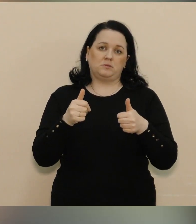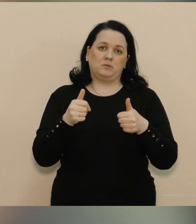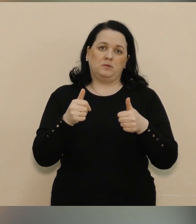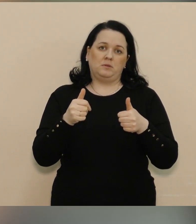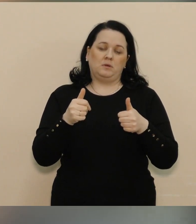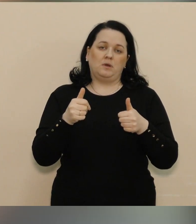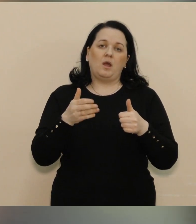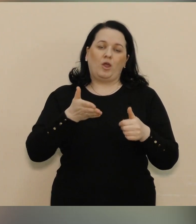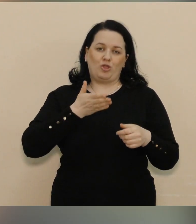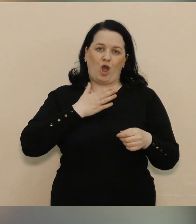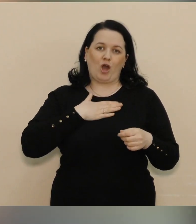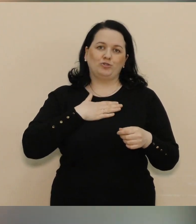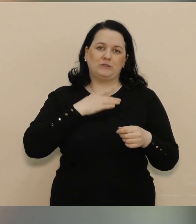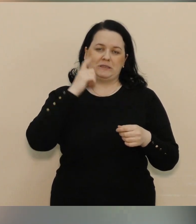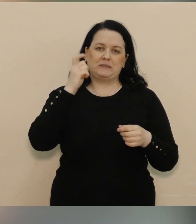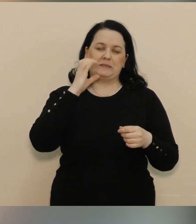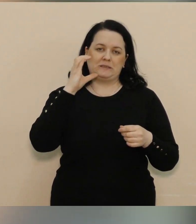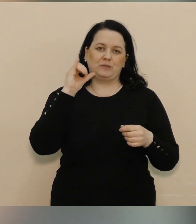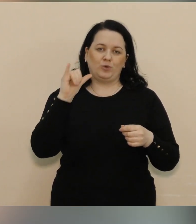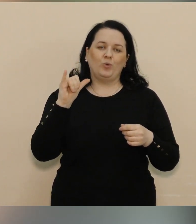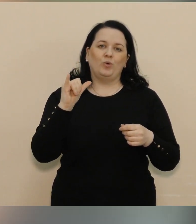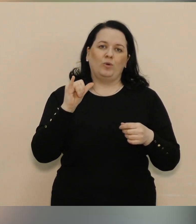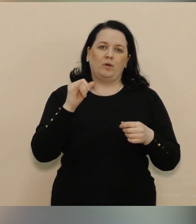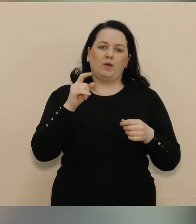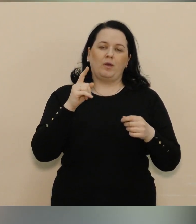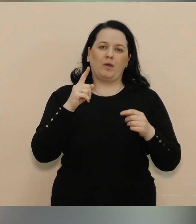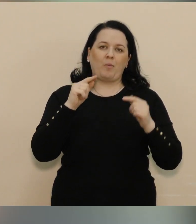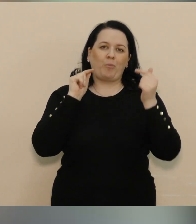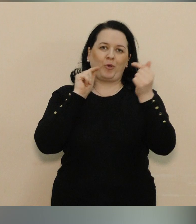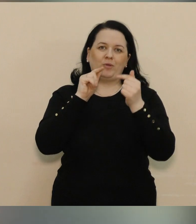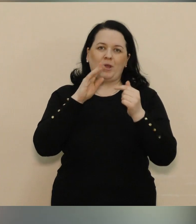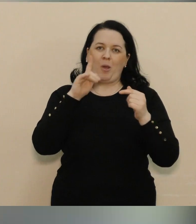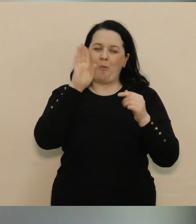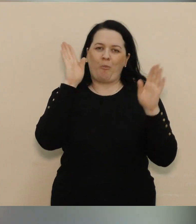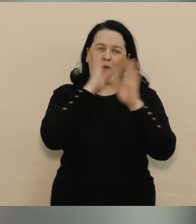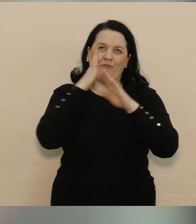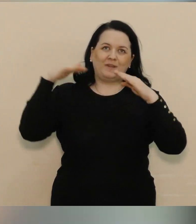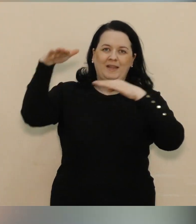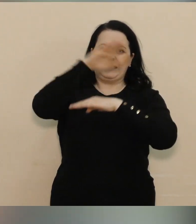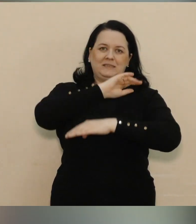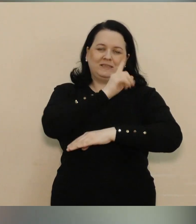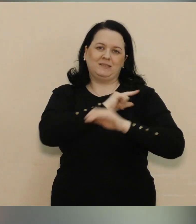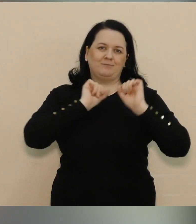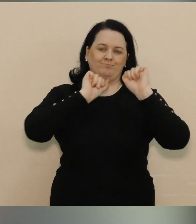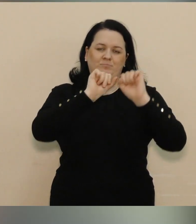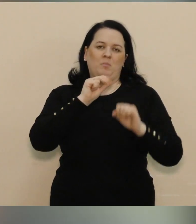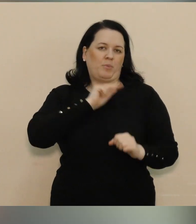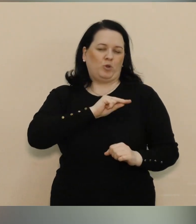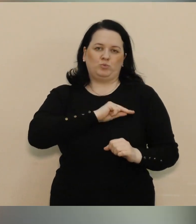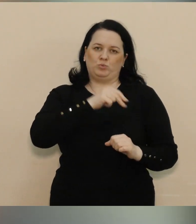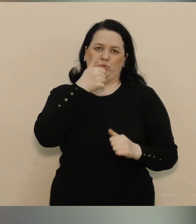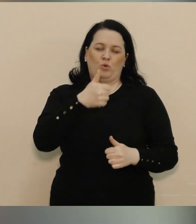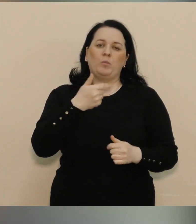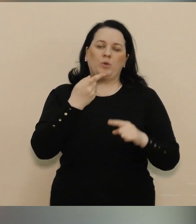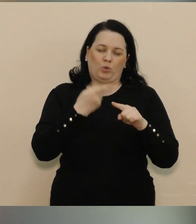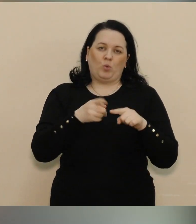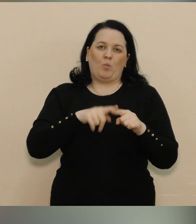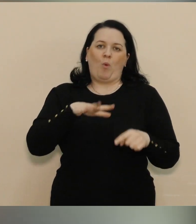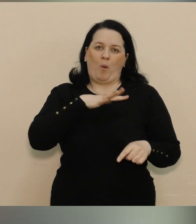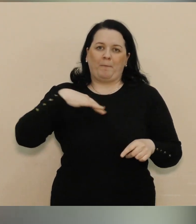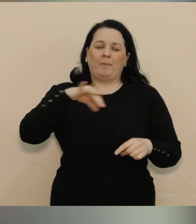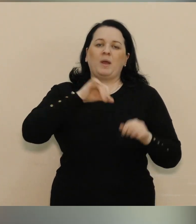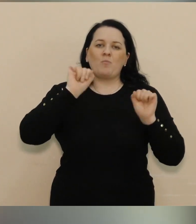наші ЗСУ і протиповітряні сили працюють дуже добре. І тому ми можемо